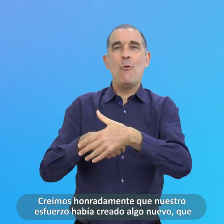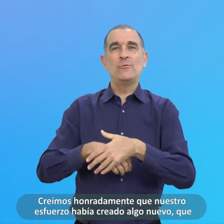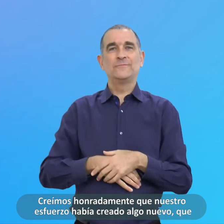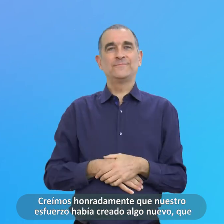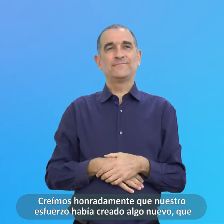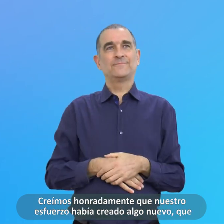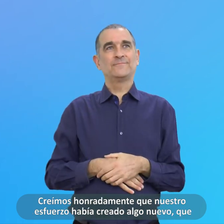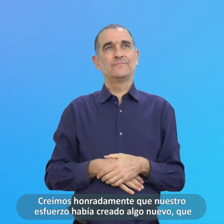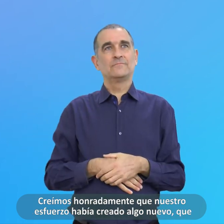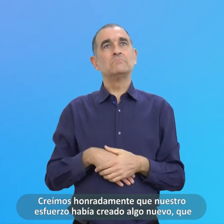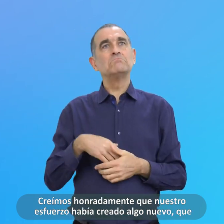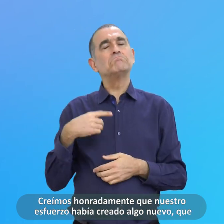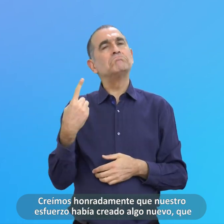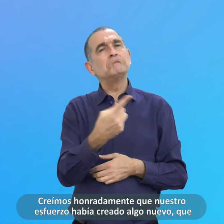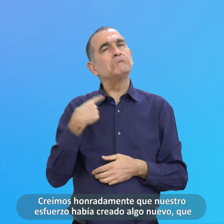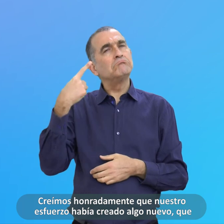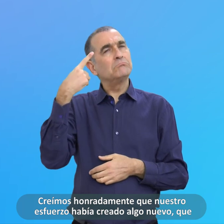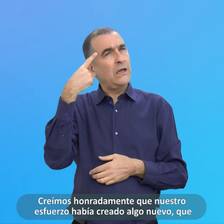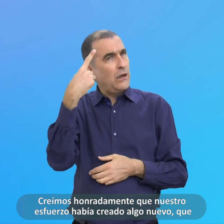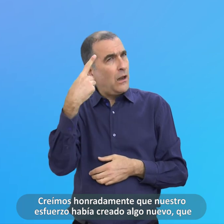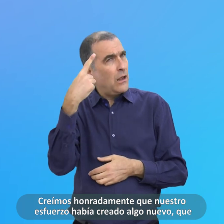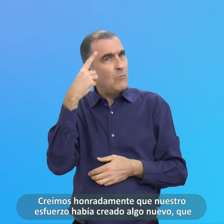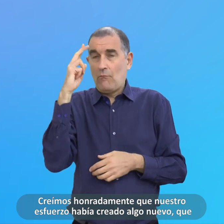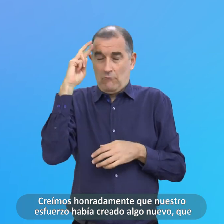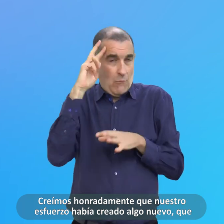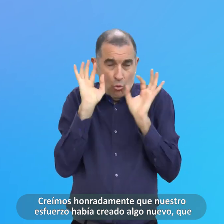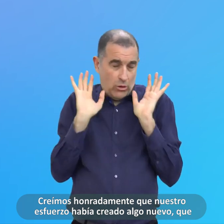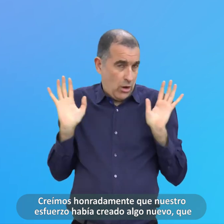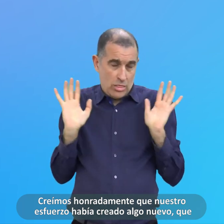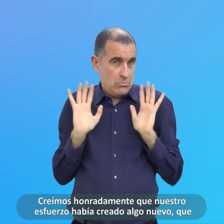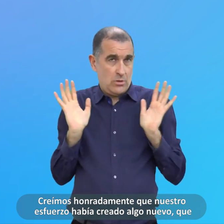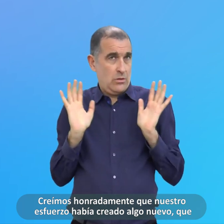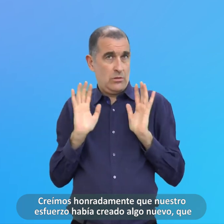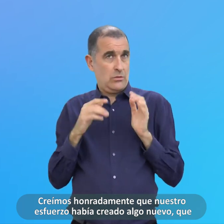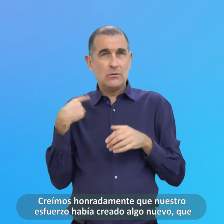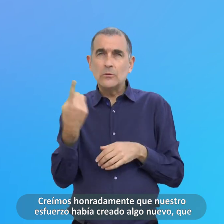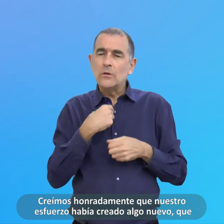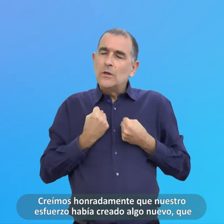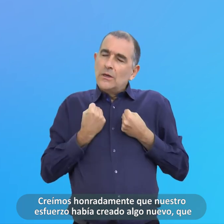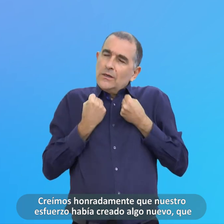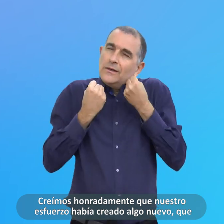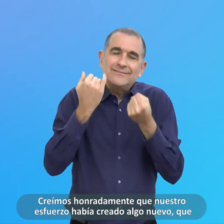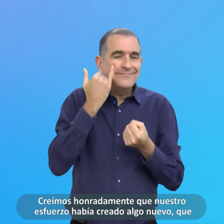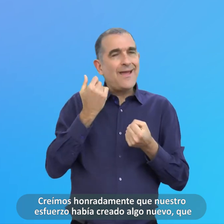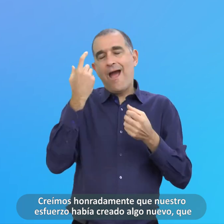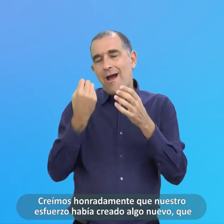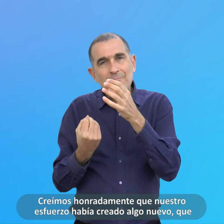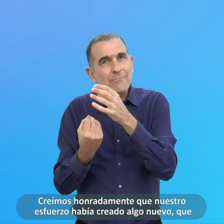Creímos Honradamente Que Nuestro Esfuerzo Había Creado Algo